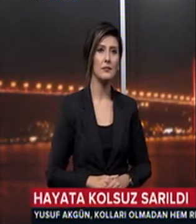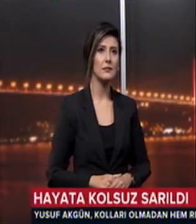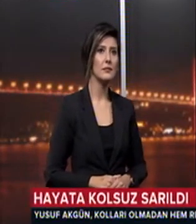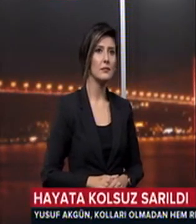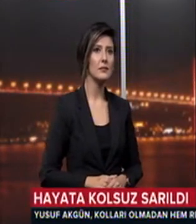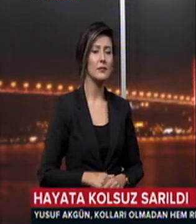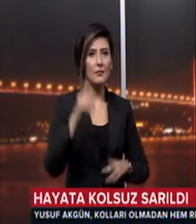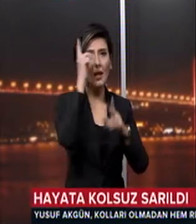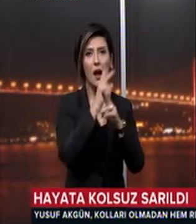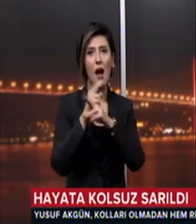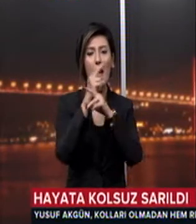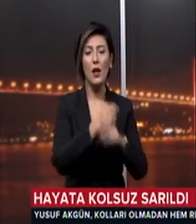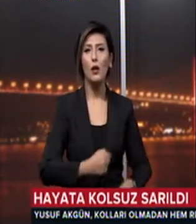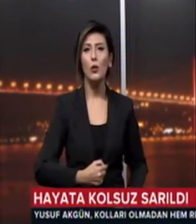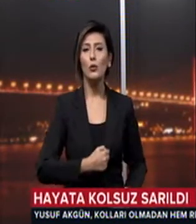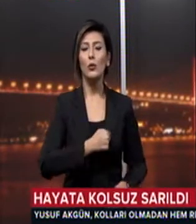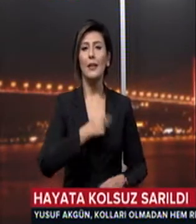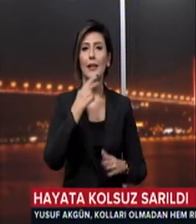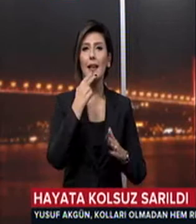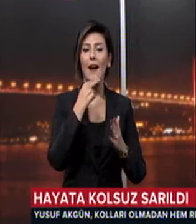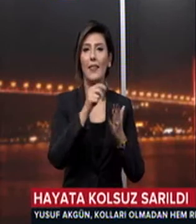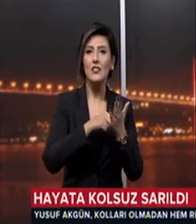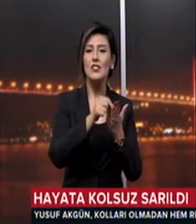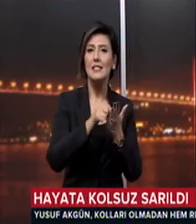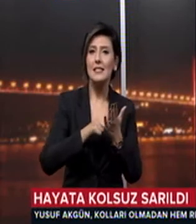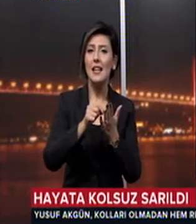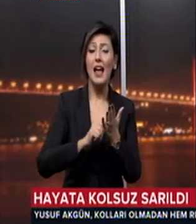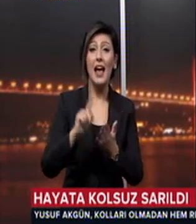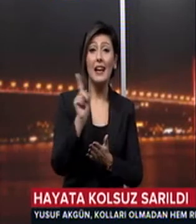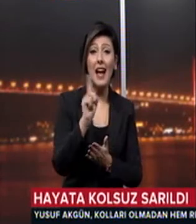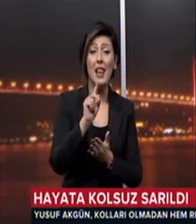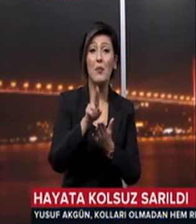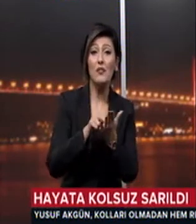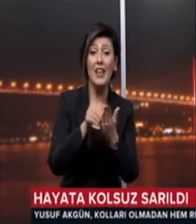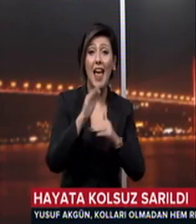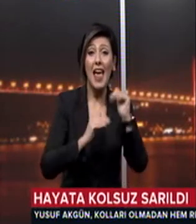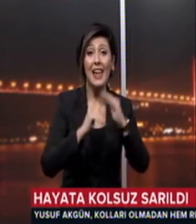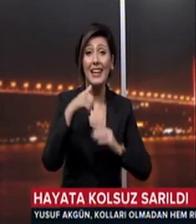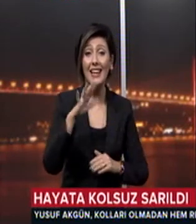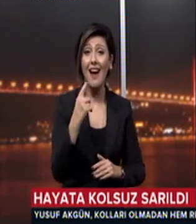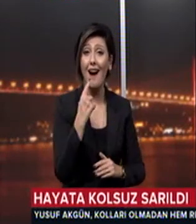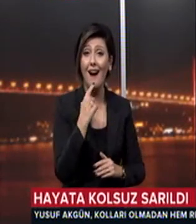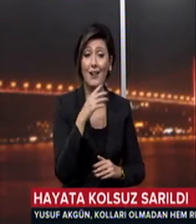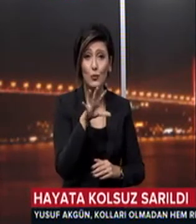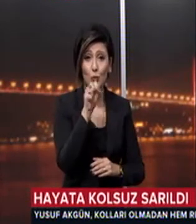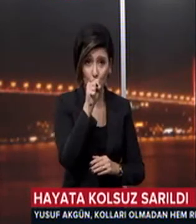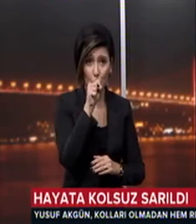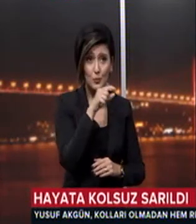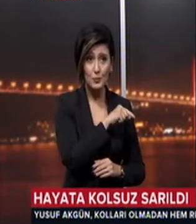Hayallerini, duygularını kağıtlara çizdi Kalemi fırçayı eliyle değil, ağzıyla tuttu Yusuf